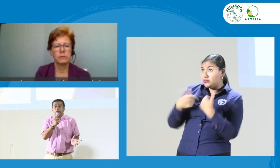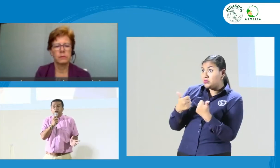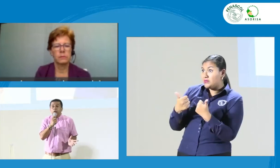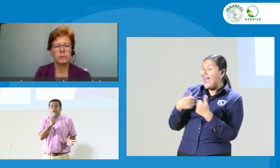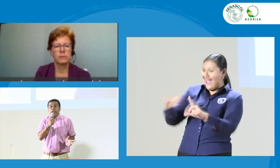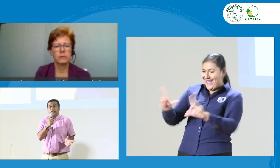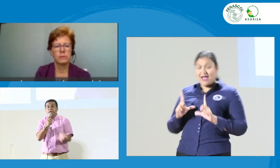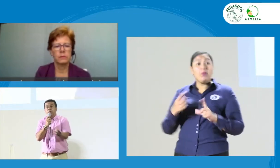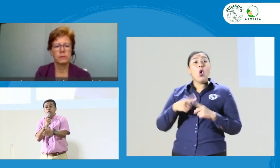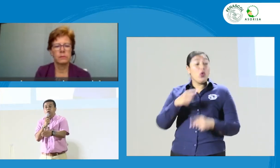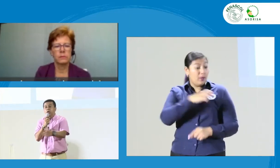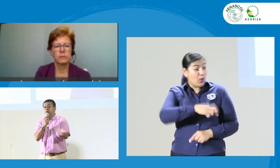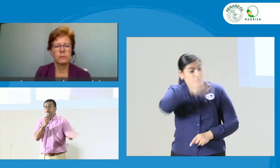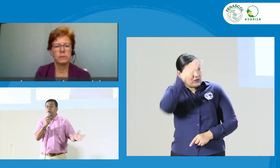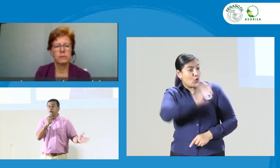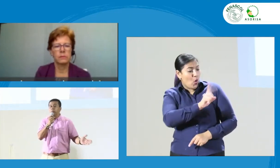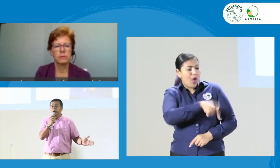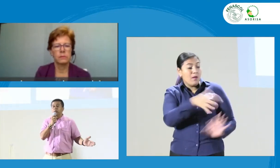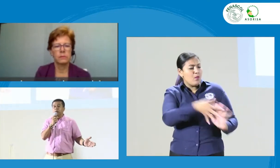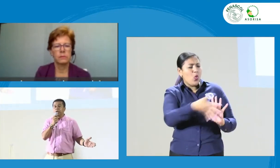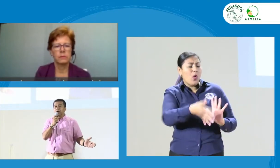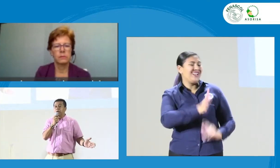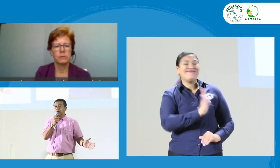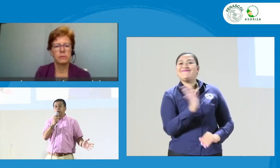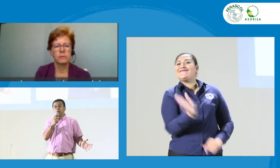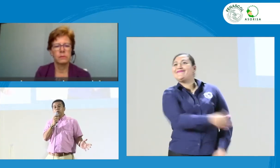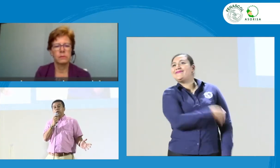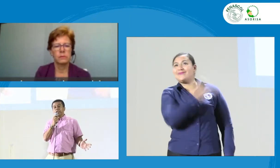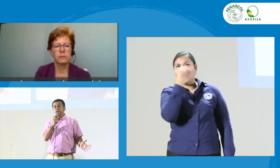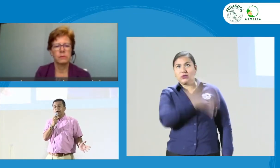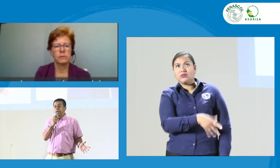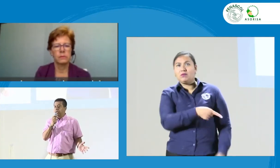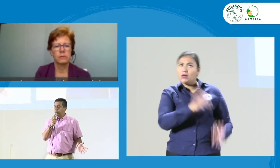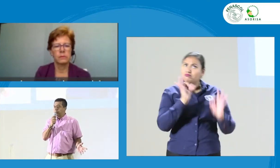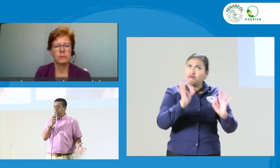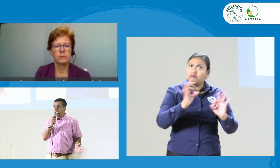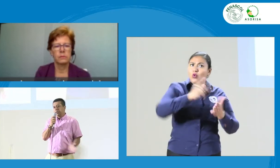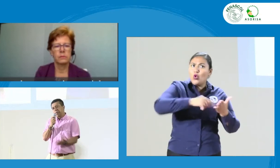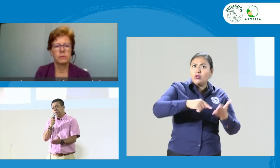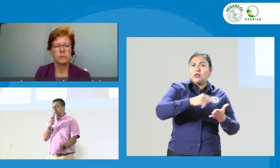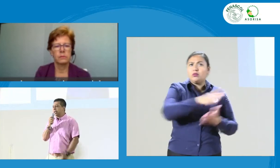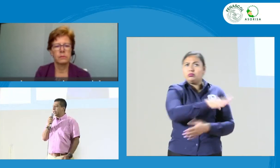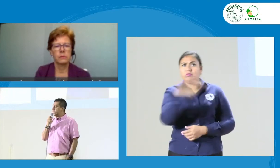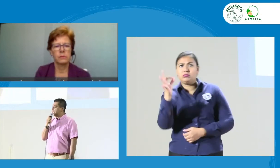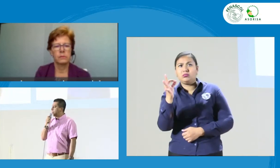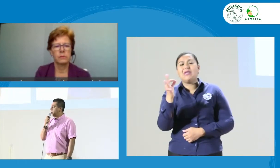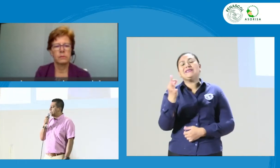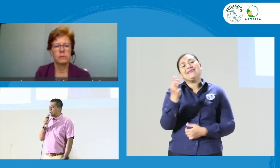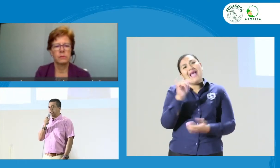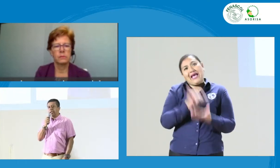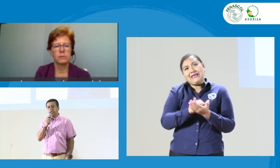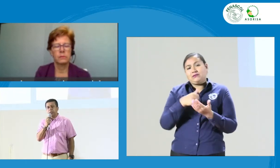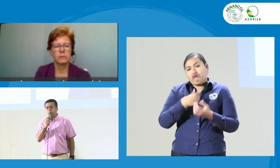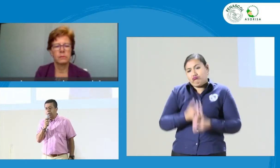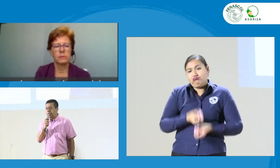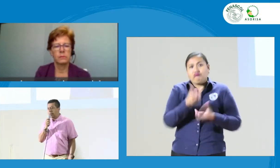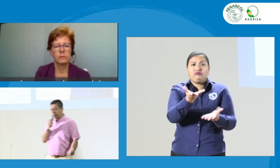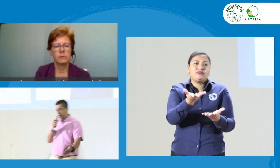Entonces, resulta que porque no es profesional, entonces al modelo lingüístico no lo pueden contratar de acuerdo a como debe ser la norma. Simplemente quería hacer ese aporte y